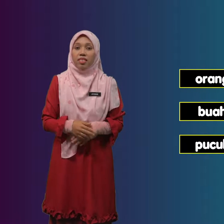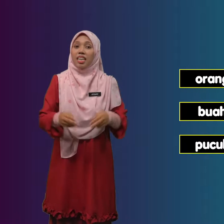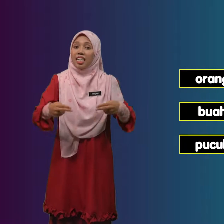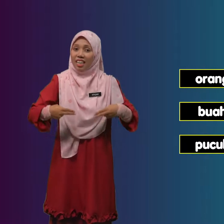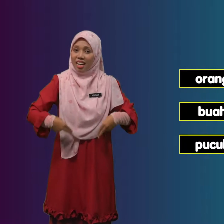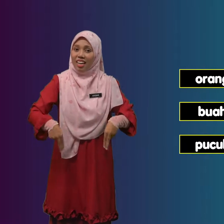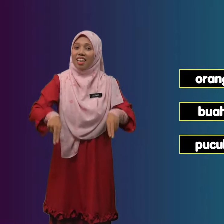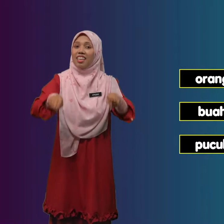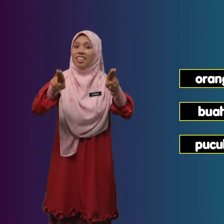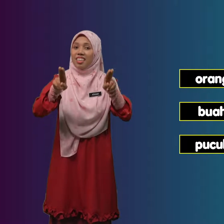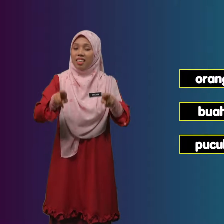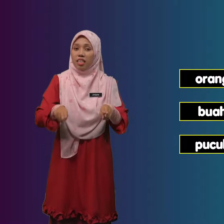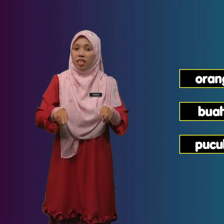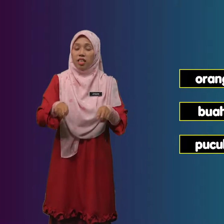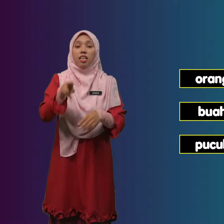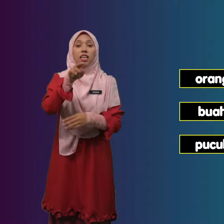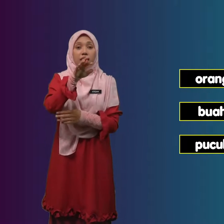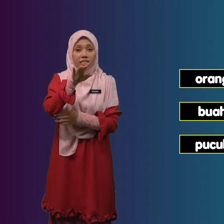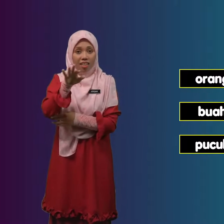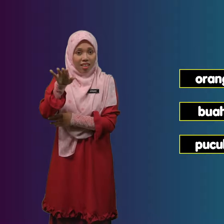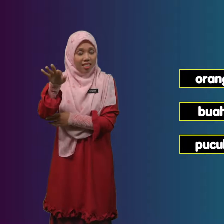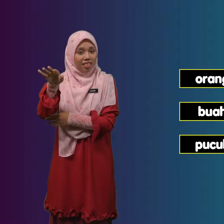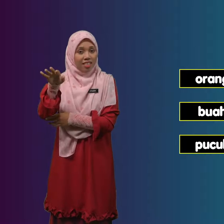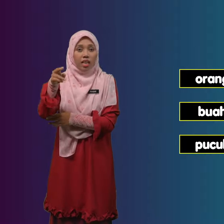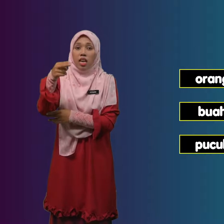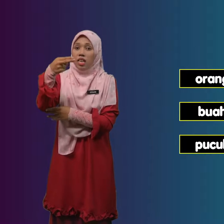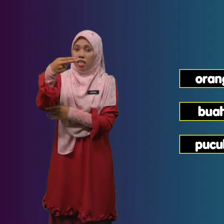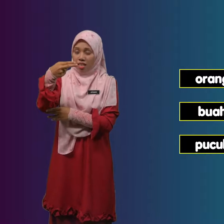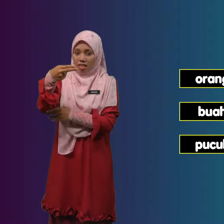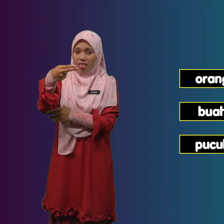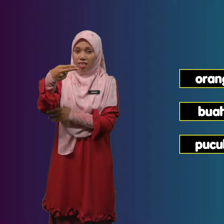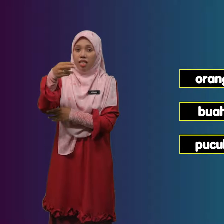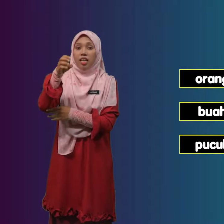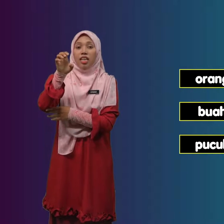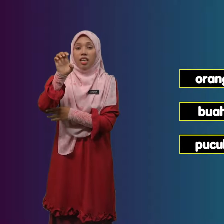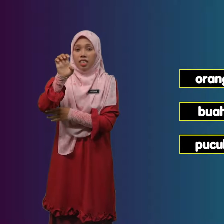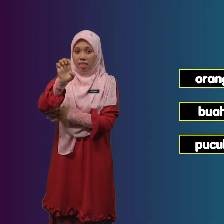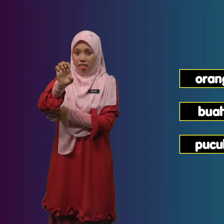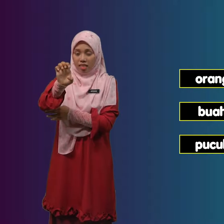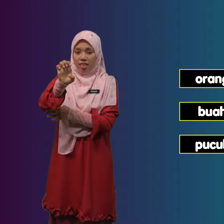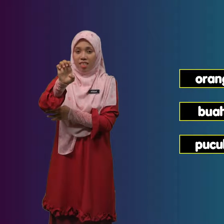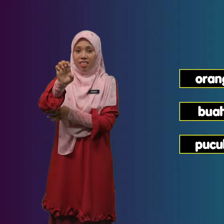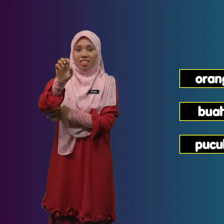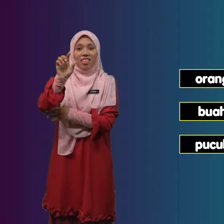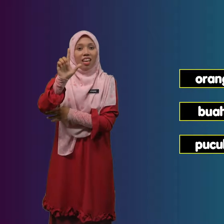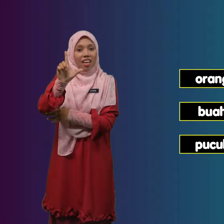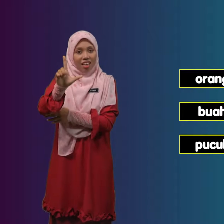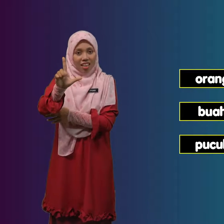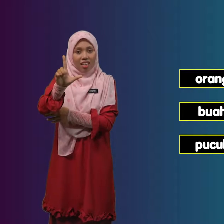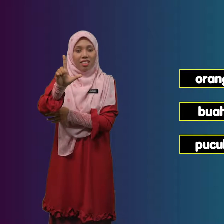Helai Ejaan H Heish Heish E E L